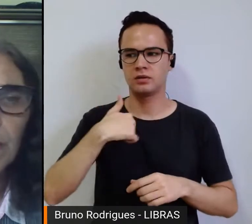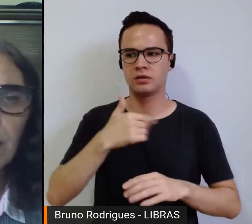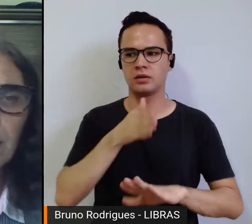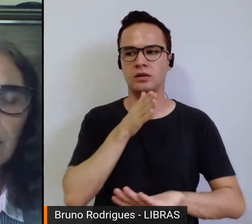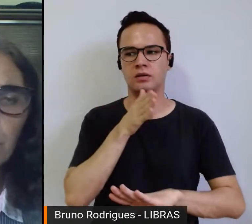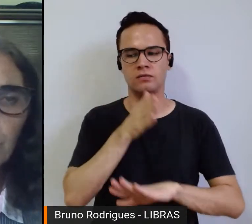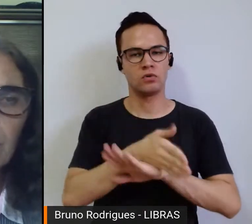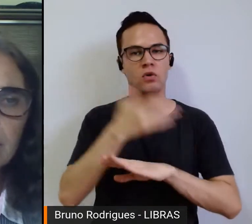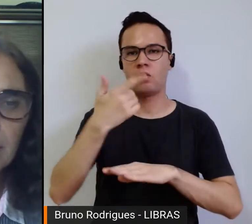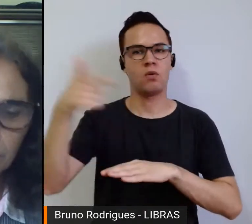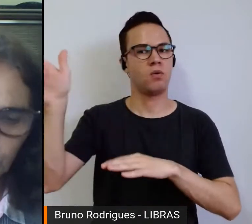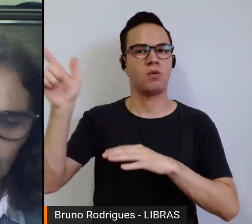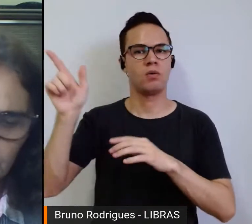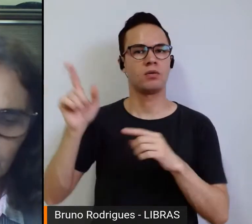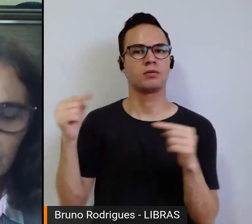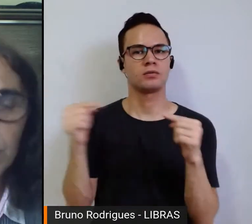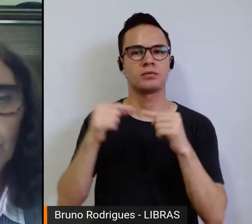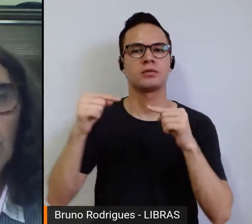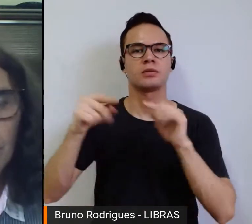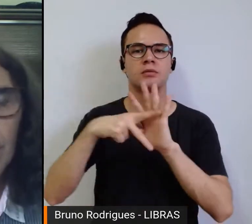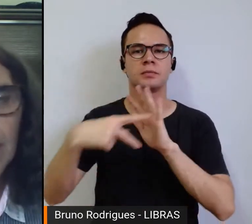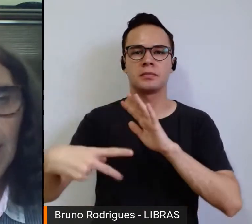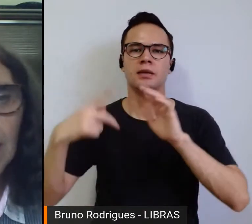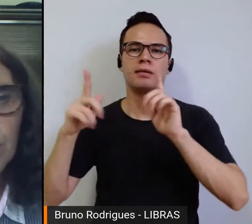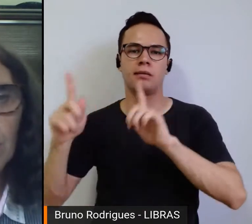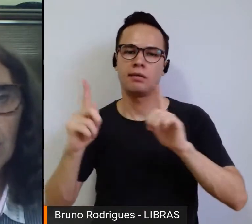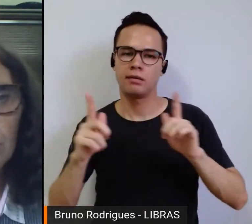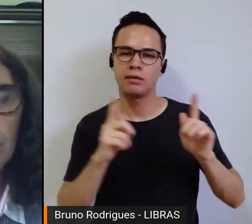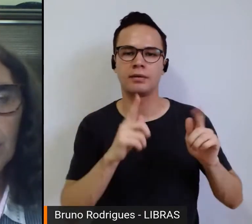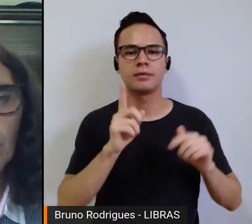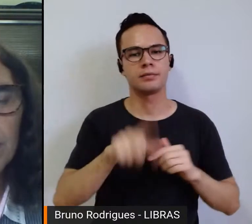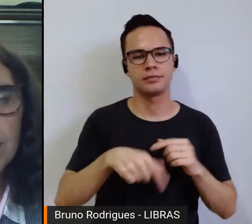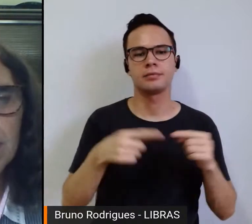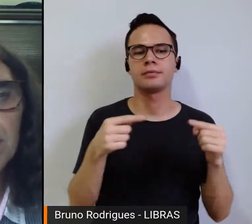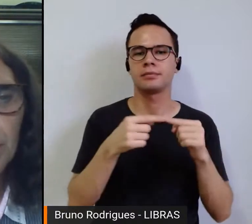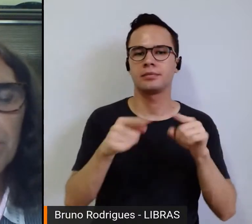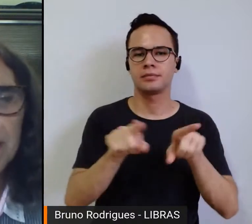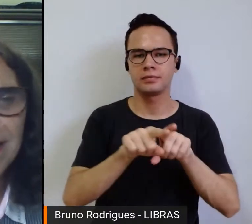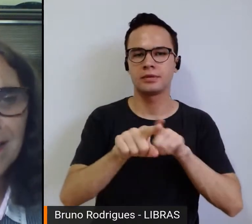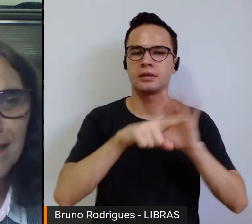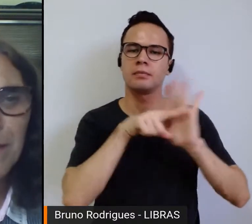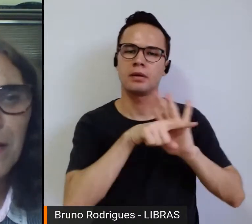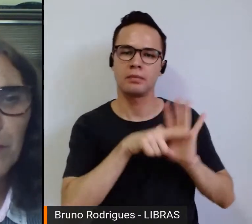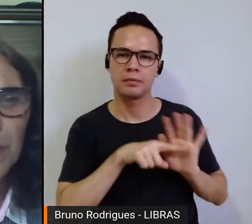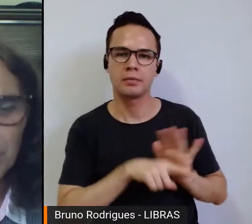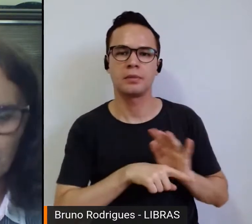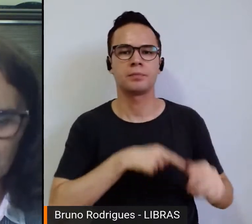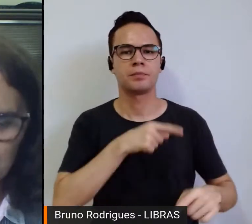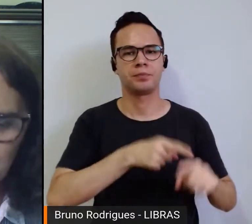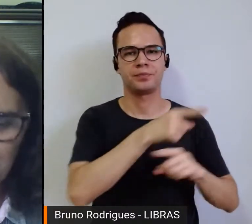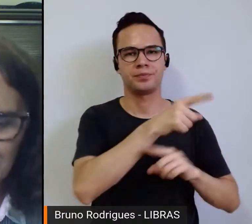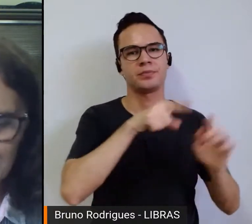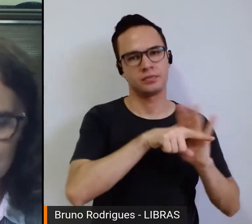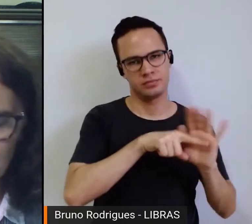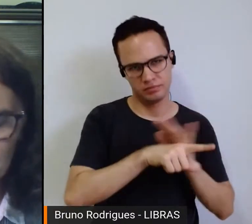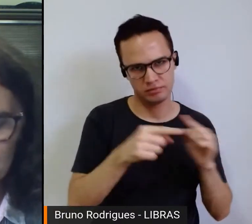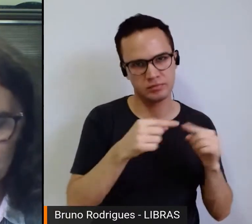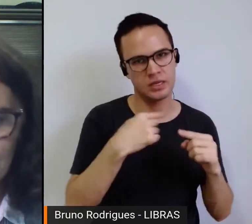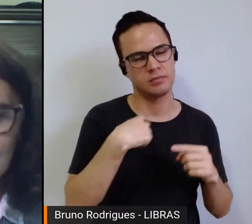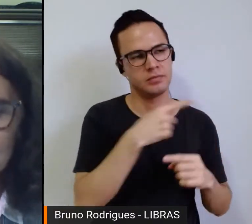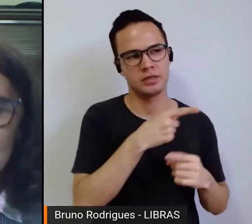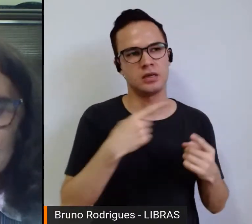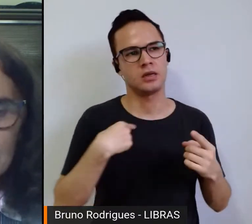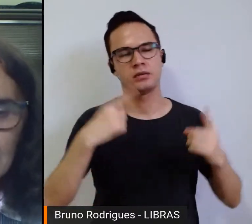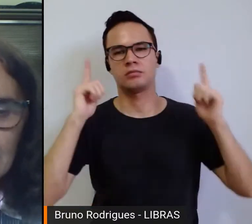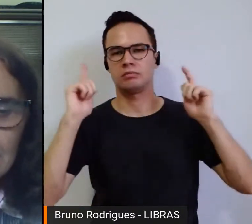outro campo, que é esse campo do ativismo, que é relacionado também com a pesquisa, porque a pesquisa também é um ativismo, elas não